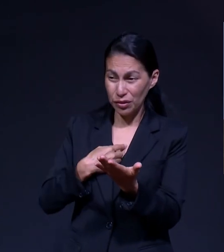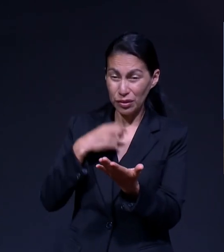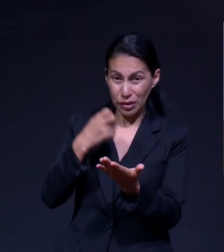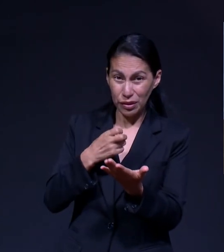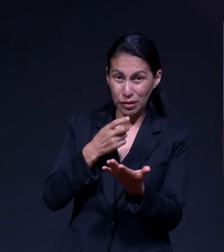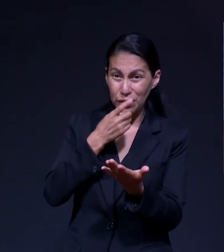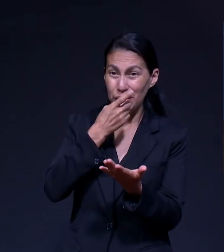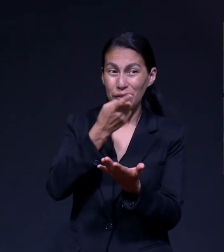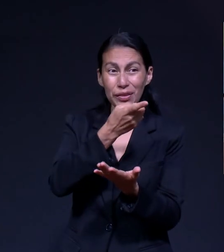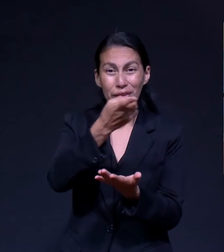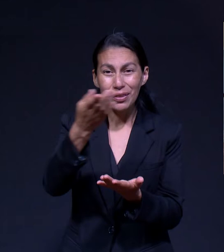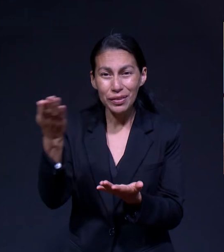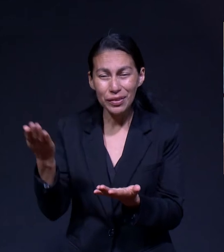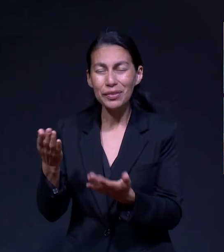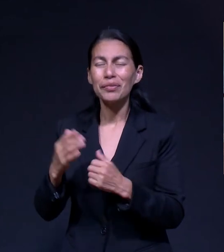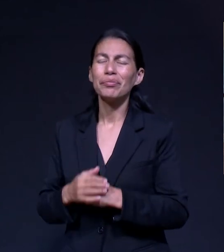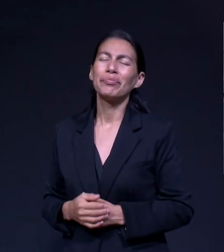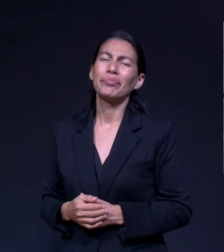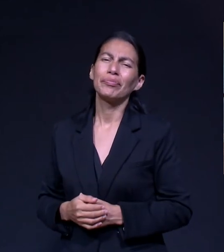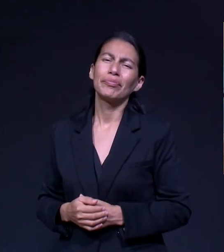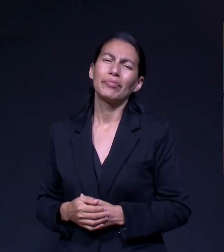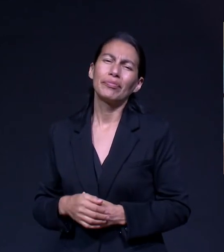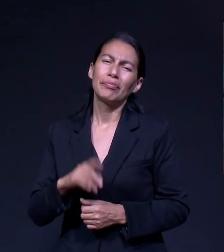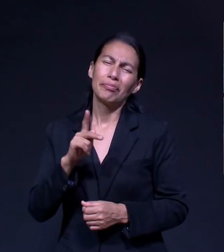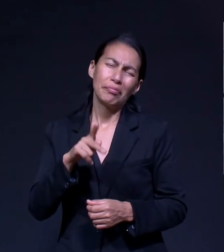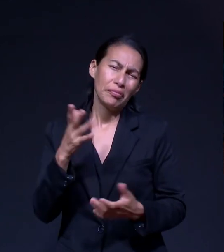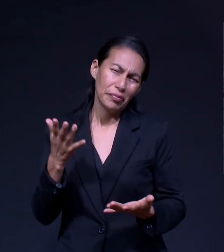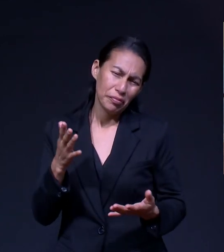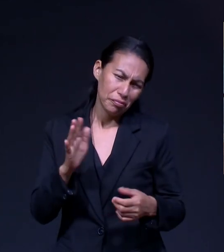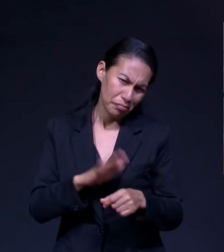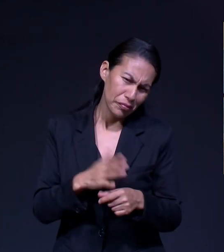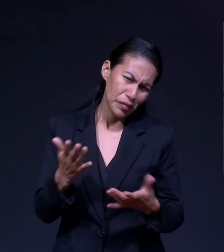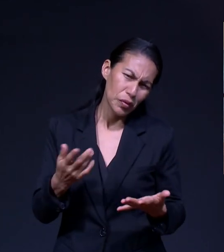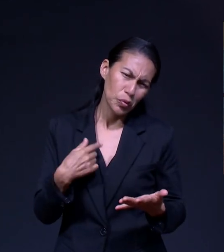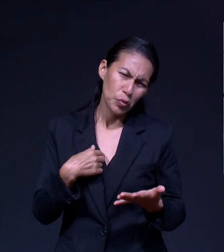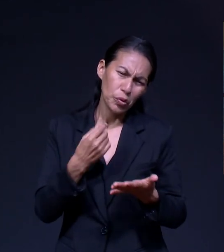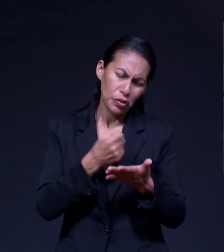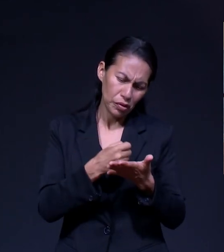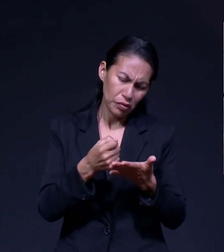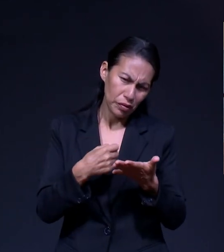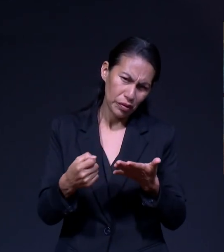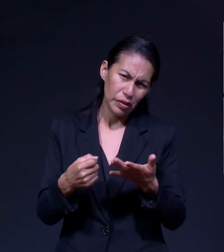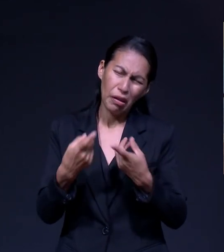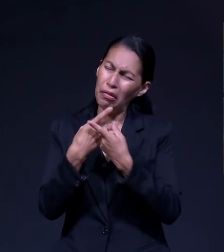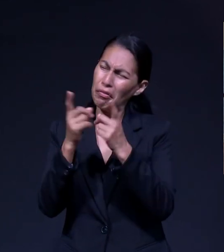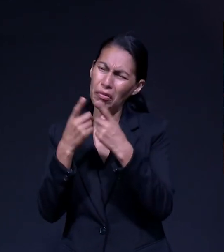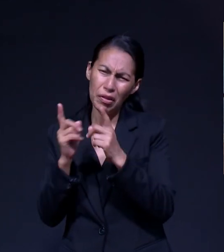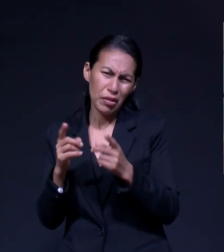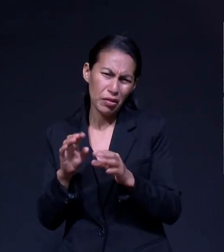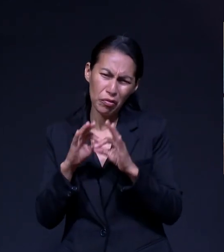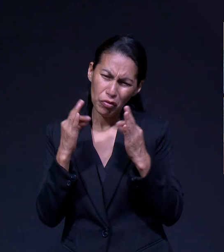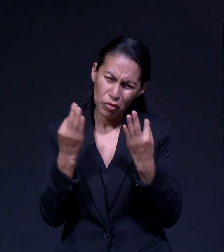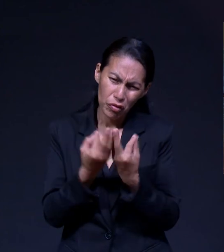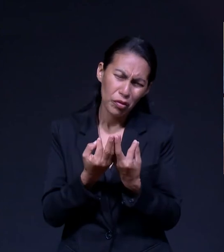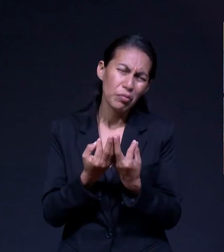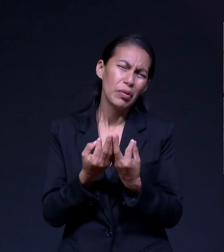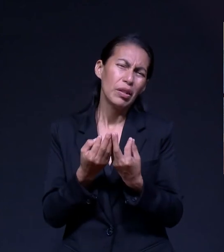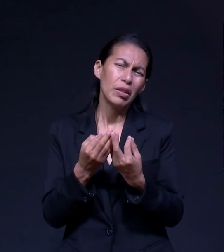Eso Pero Más Allá De Eso Claro Que El Escribir Lo Hecho En Diferentes Formatos Para Diferentes